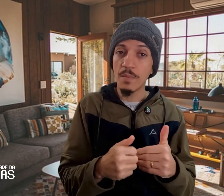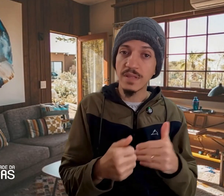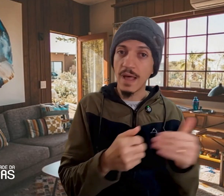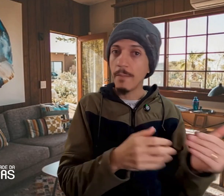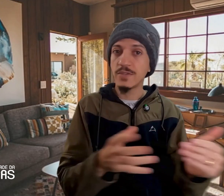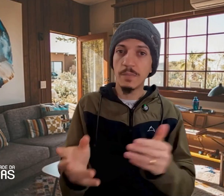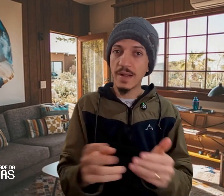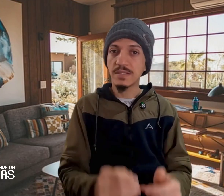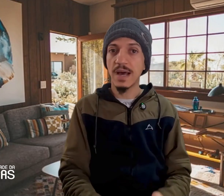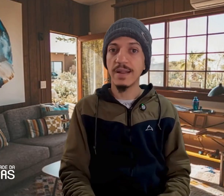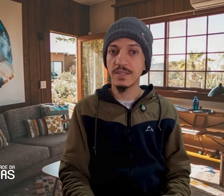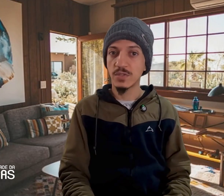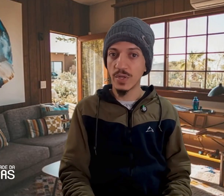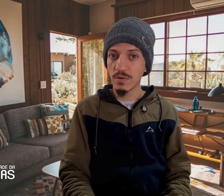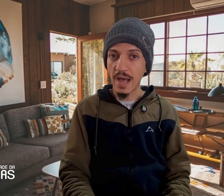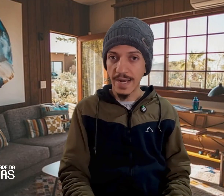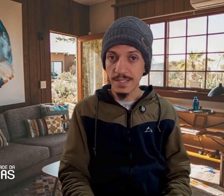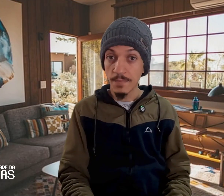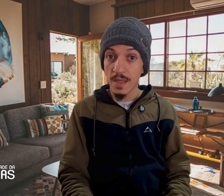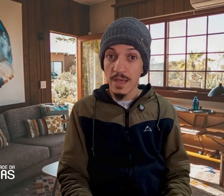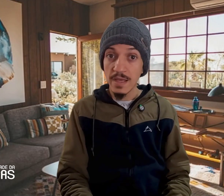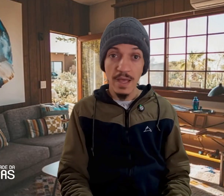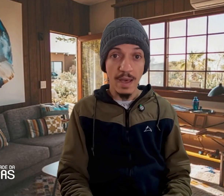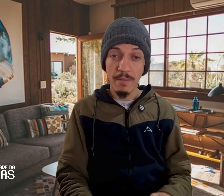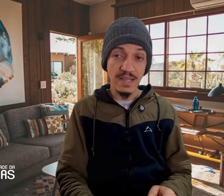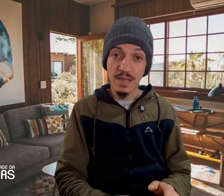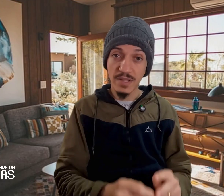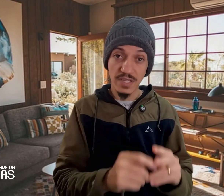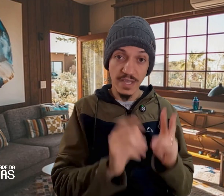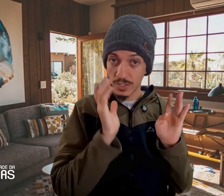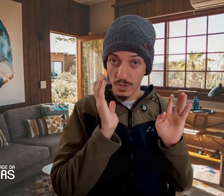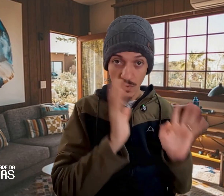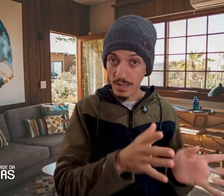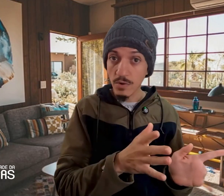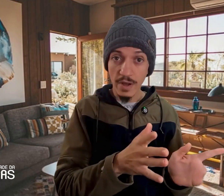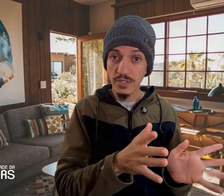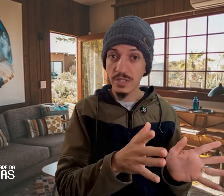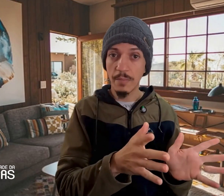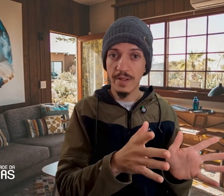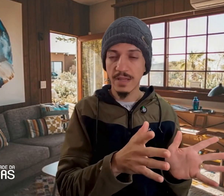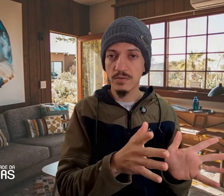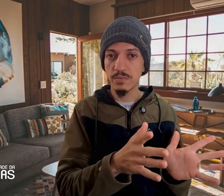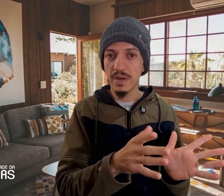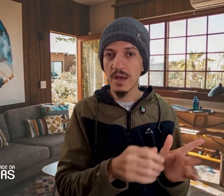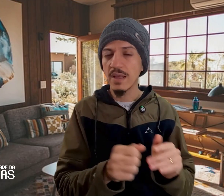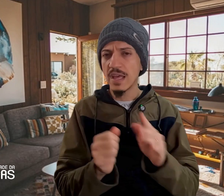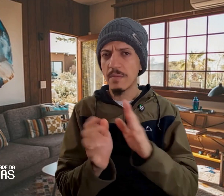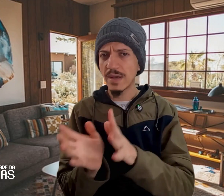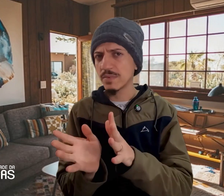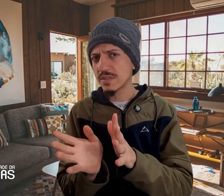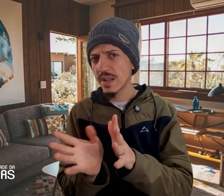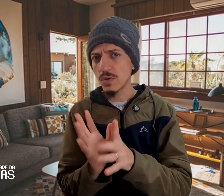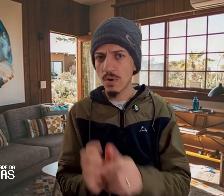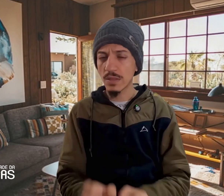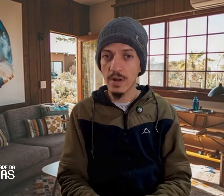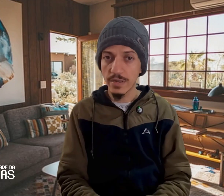intérprete para estar nesses dois lugares. E era basicamente o seguinte, quatro horas de interpretação de manhã, e mais umas três ou quatro horas de